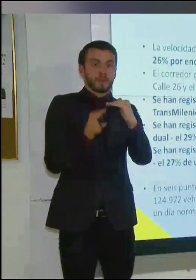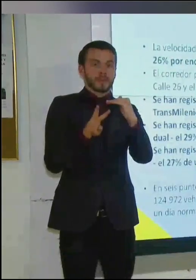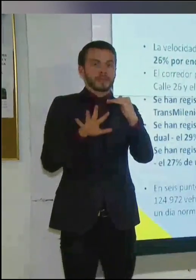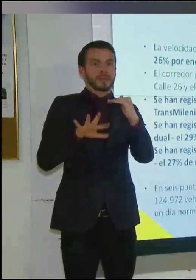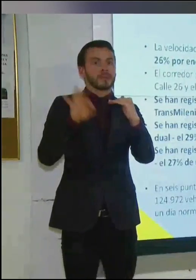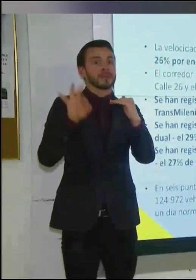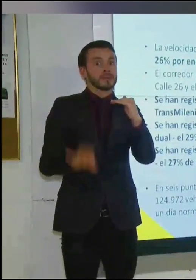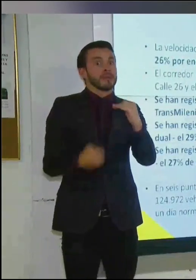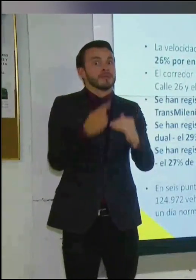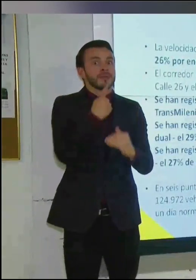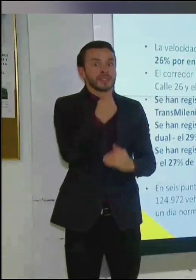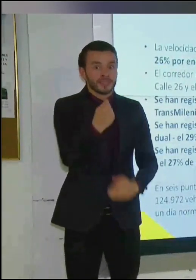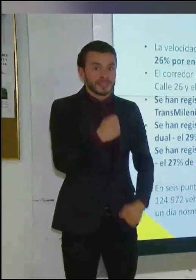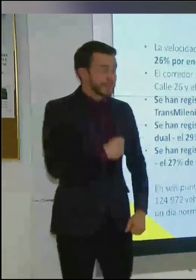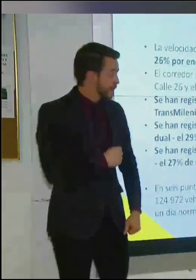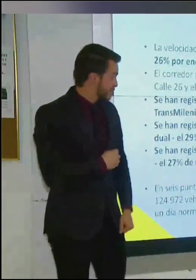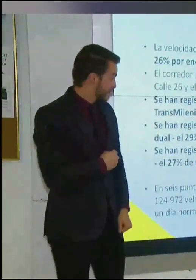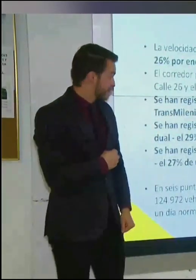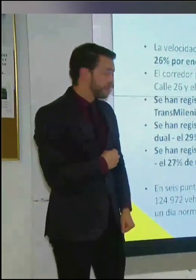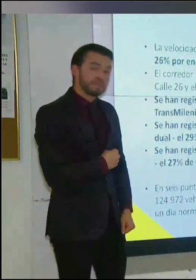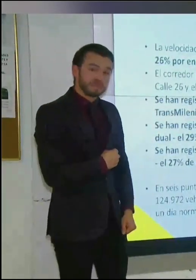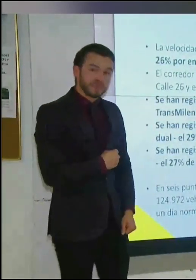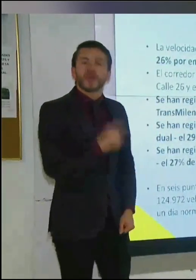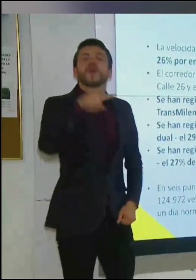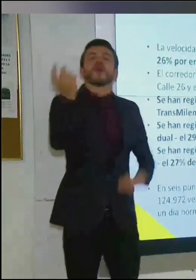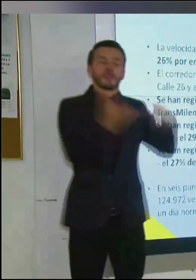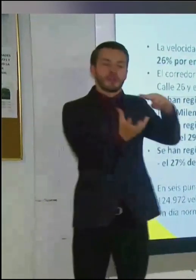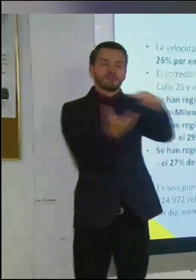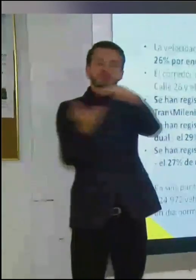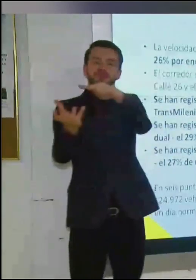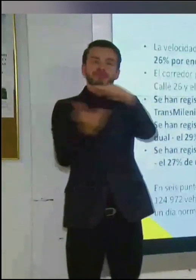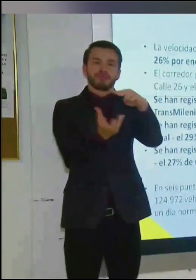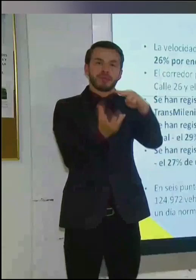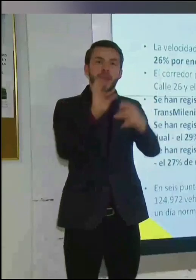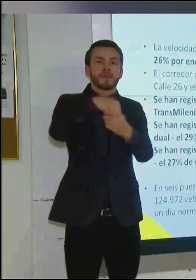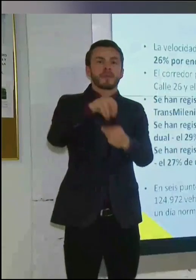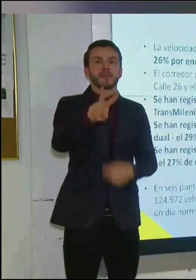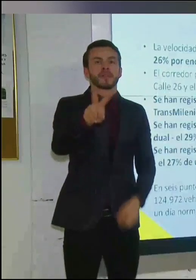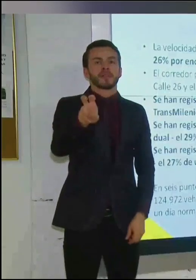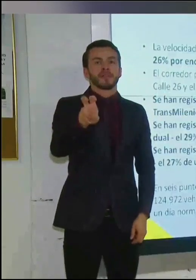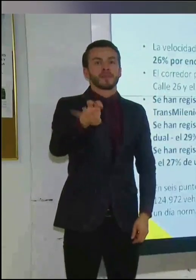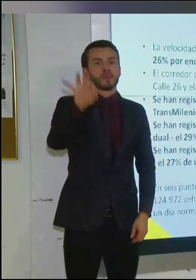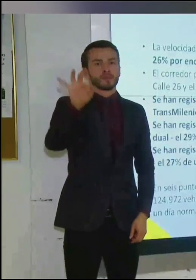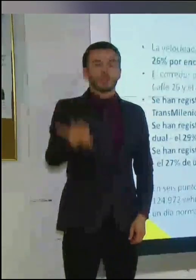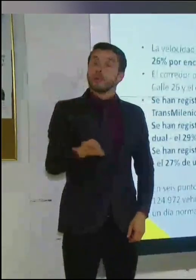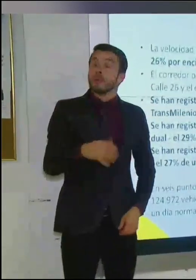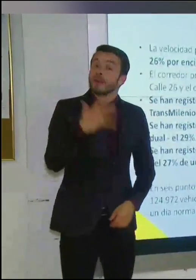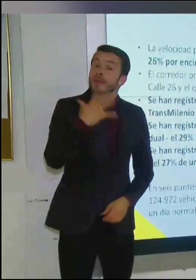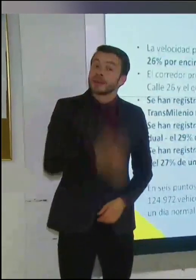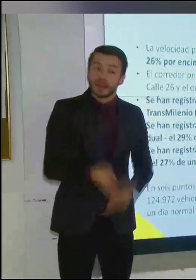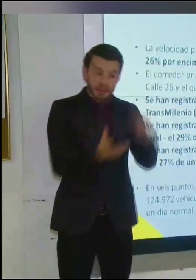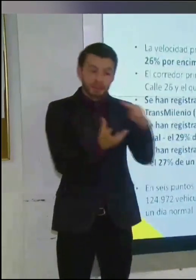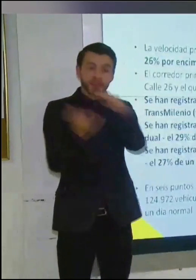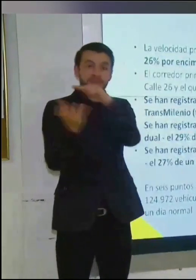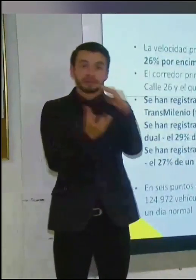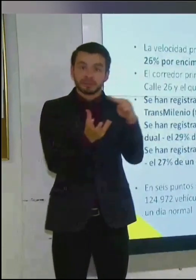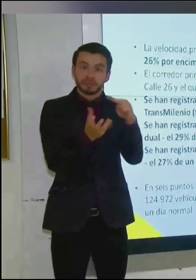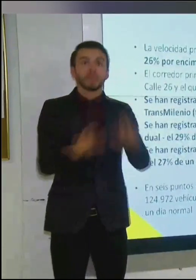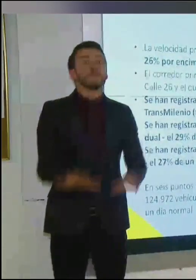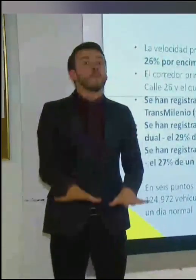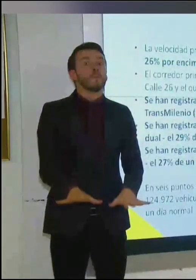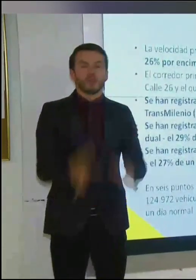tiene. Y en Transmicable, el 27%, debo reconocer que Transmicable ha estado bien, bien, bien bajito todo el tiempo, pero hoy